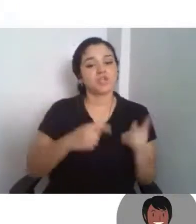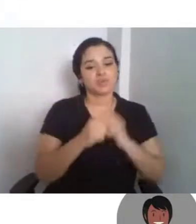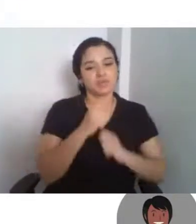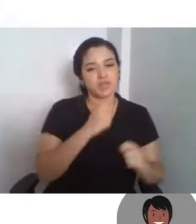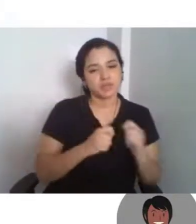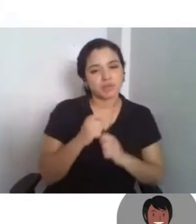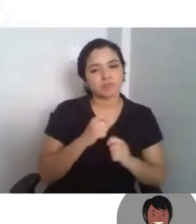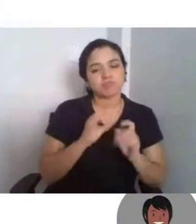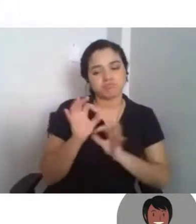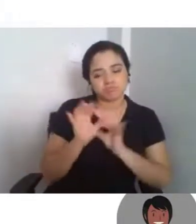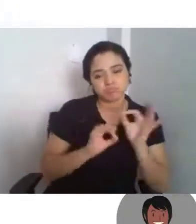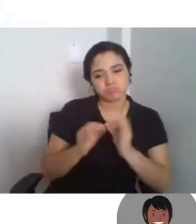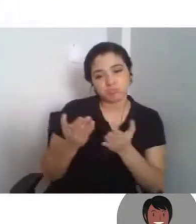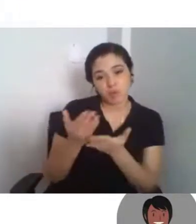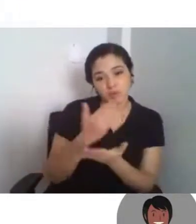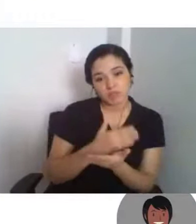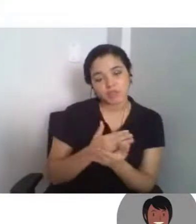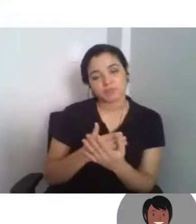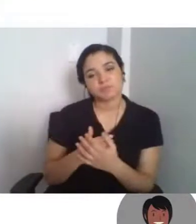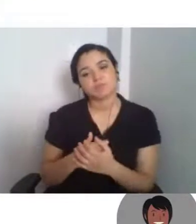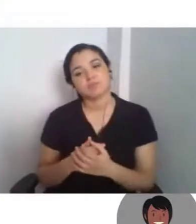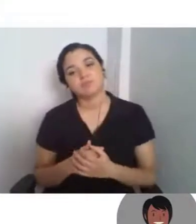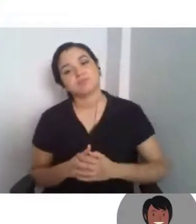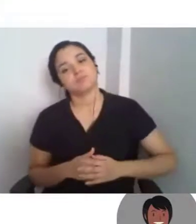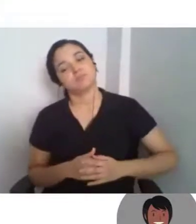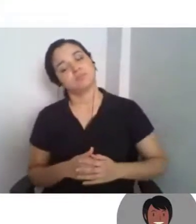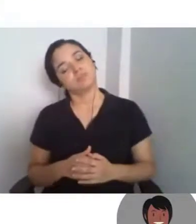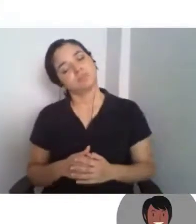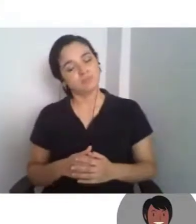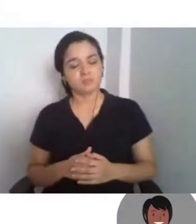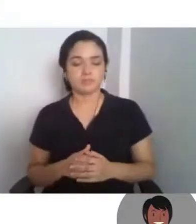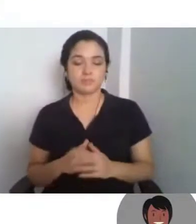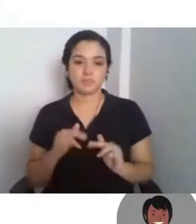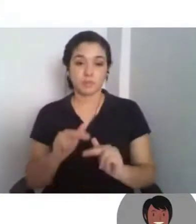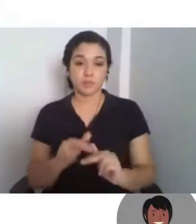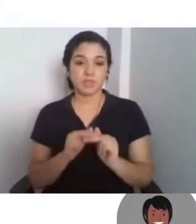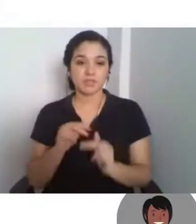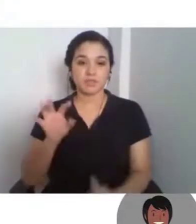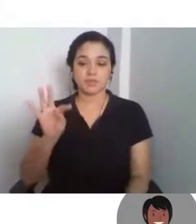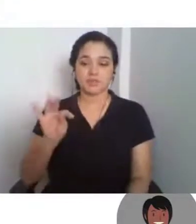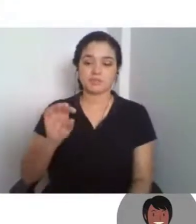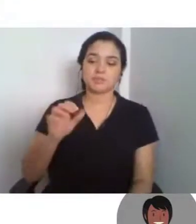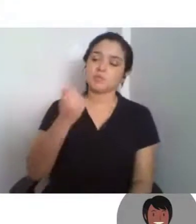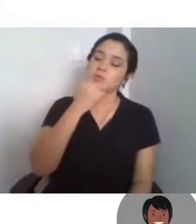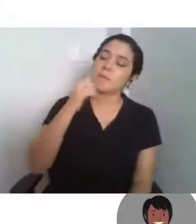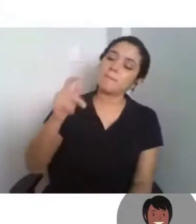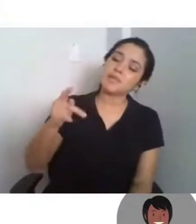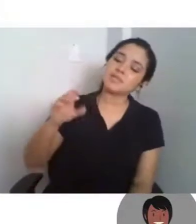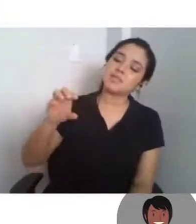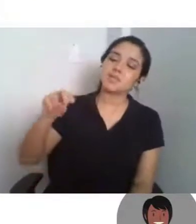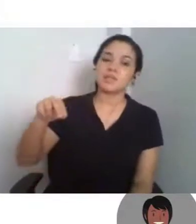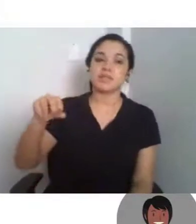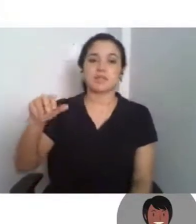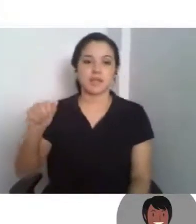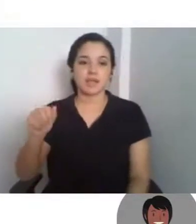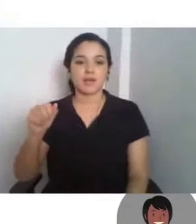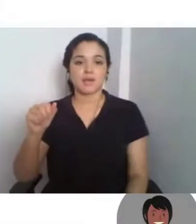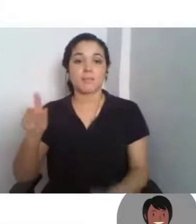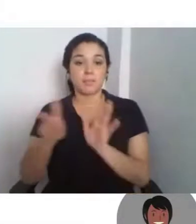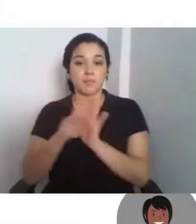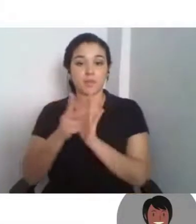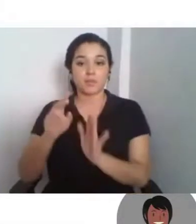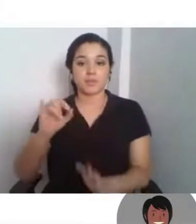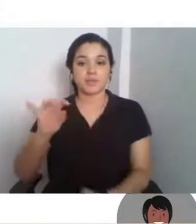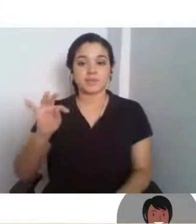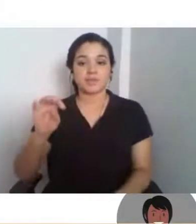o PCNA cumpriu o papel, o PCNA ITEC, ele cumpriu